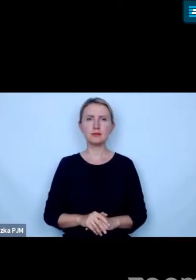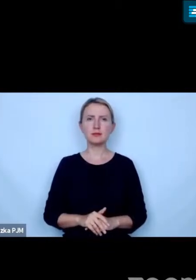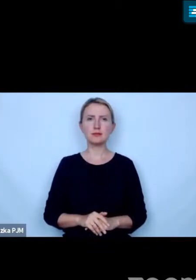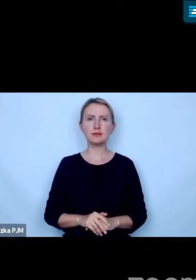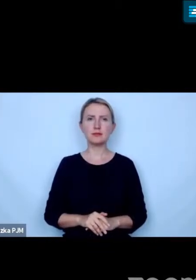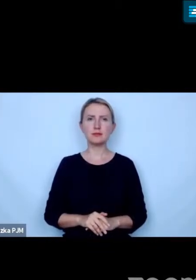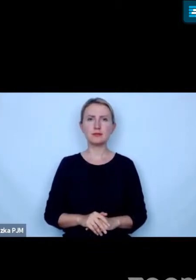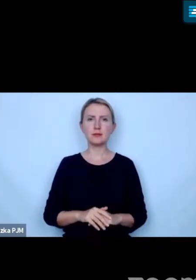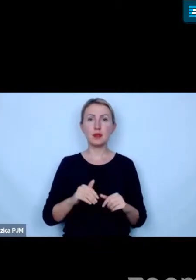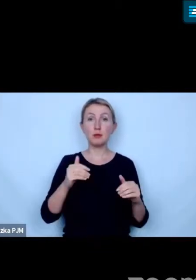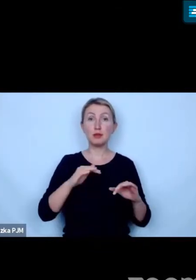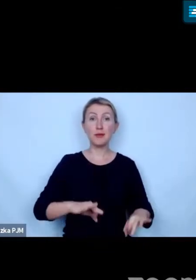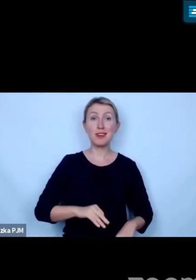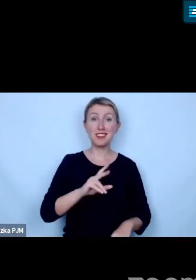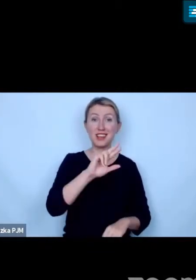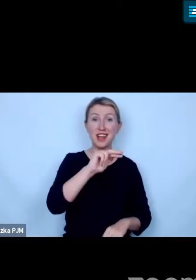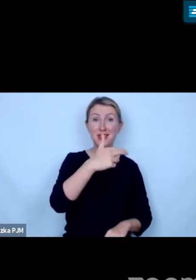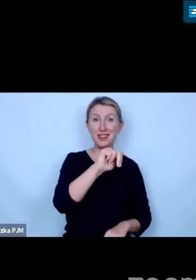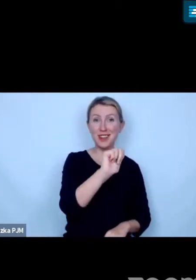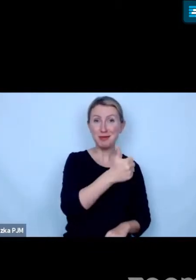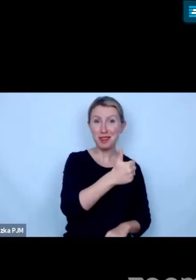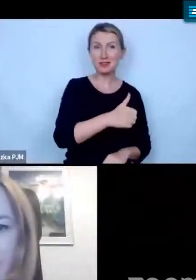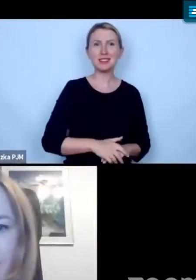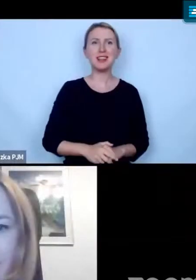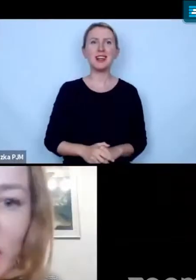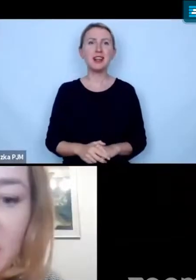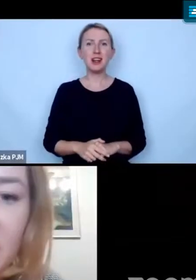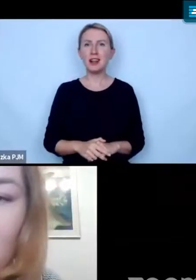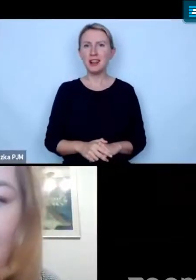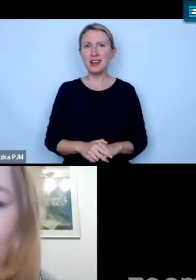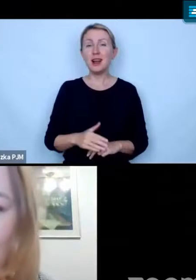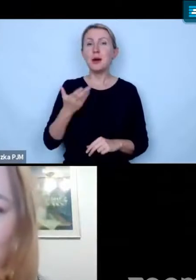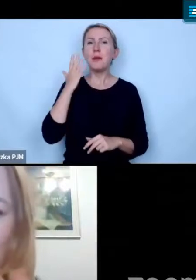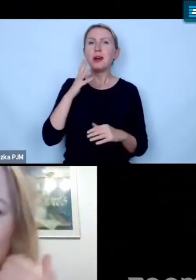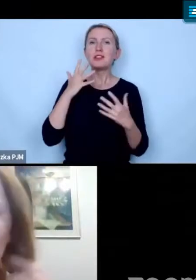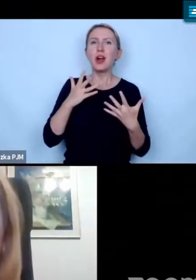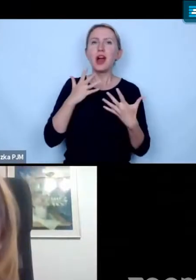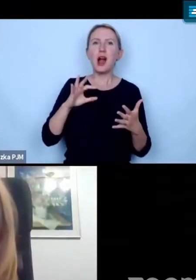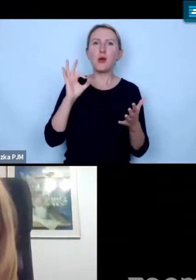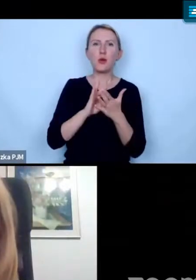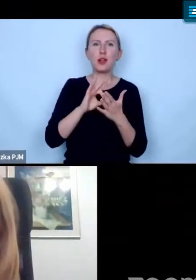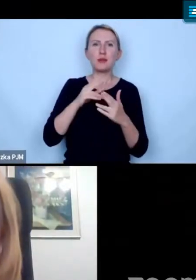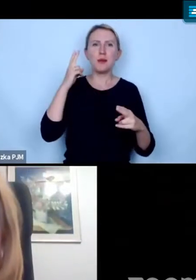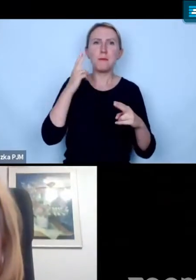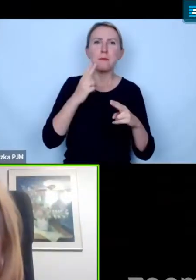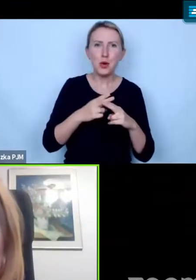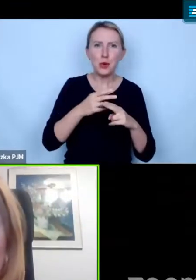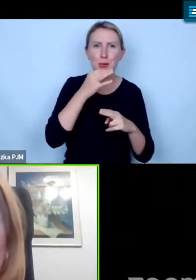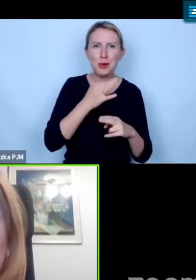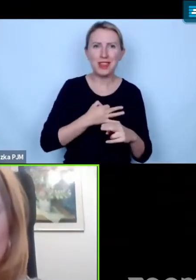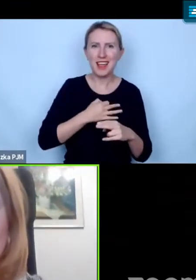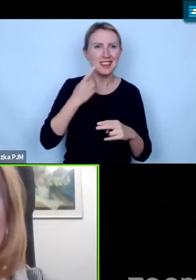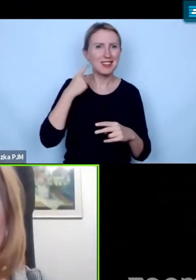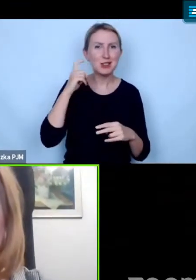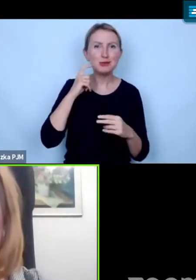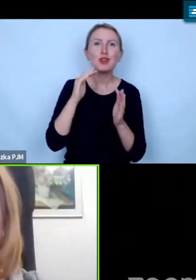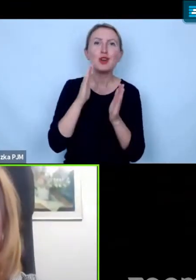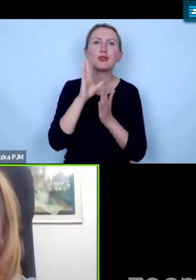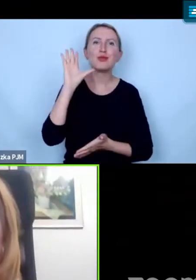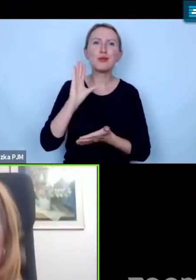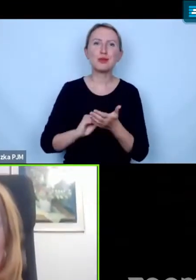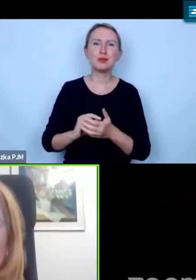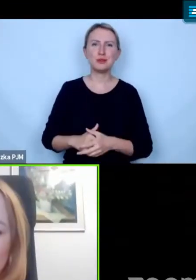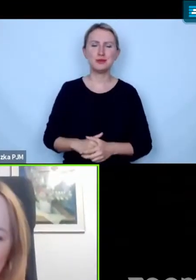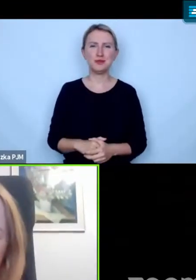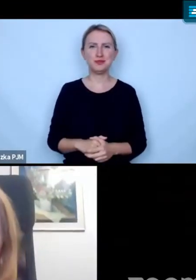może Pani Karolina pierwsza Pani Karolina tylko mnie akurat przerwało na czas pytania bym mogła prosić o powtórzenie po